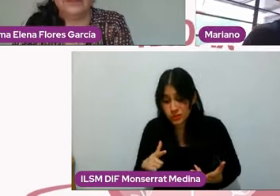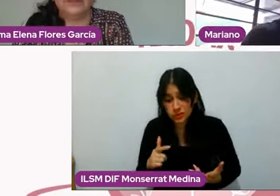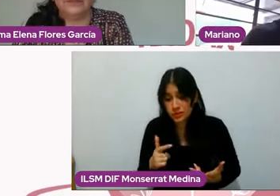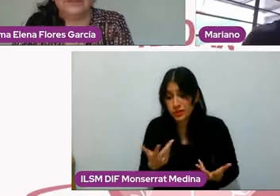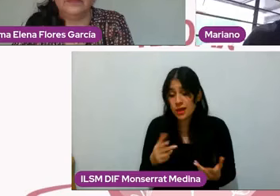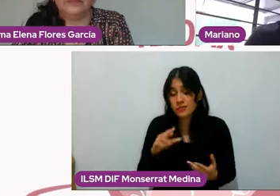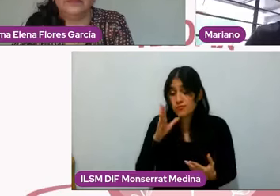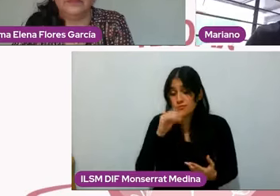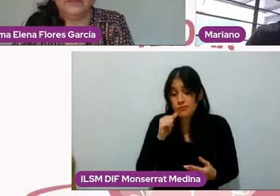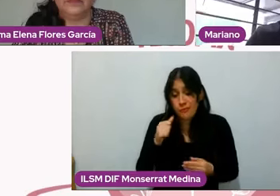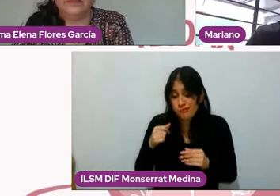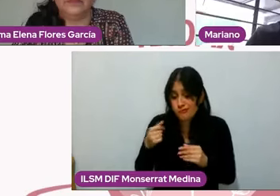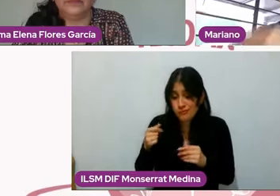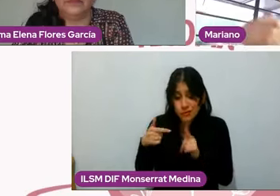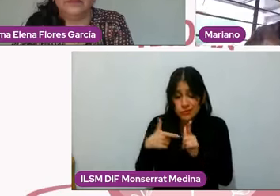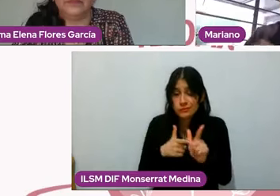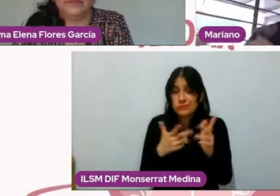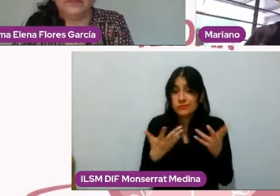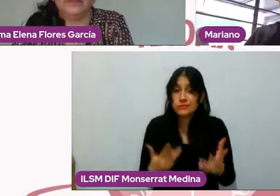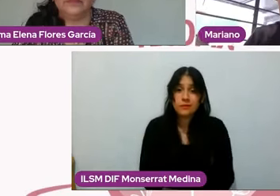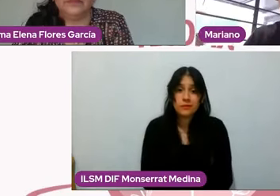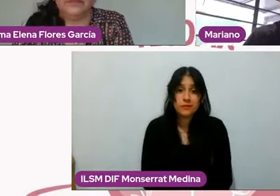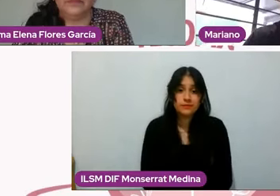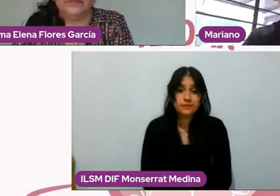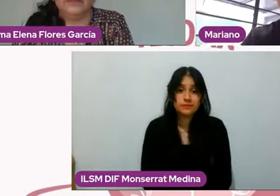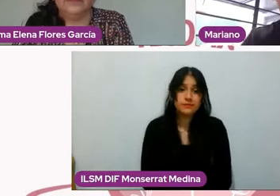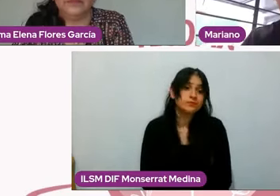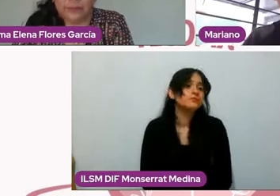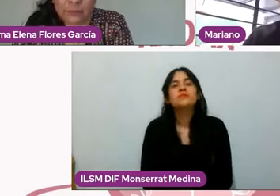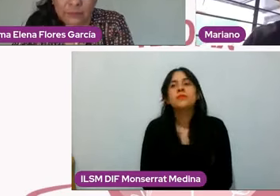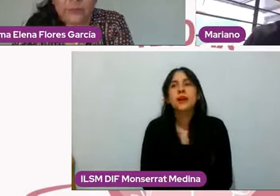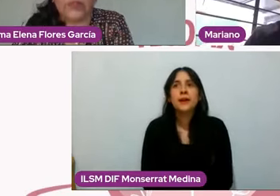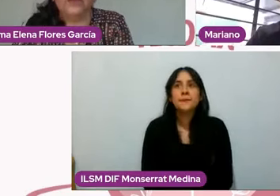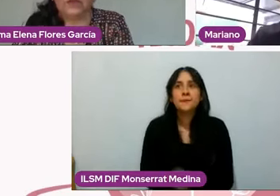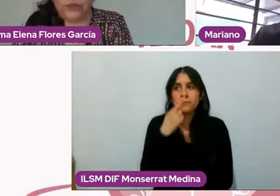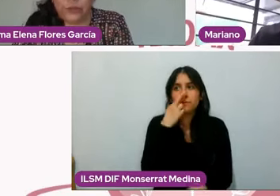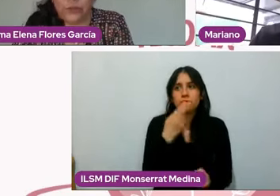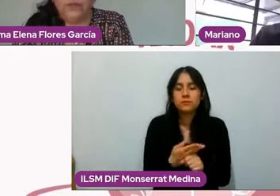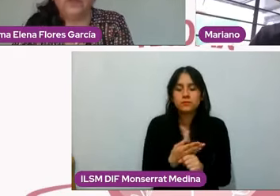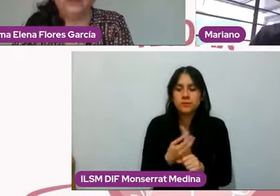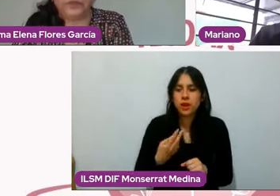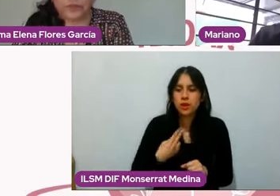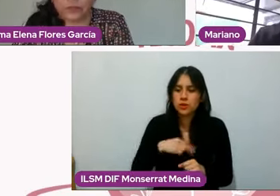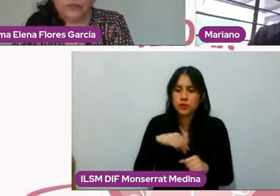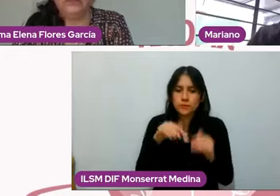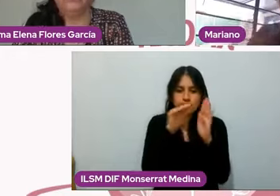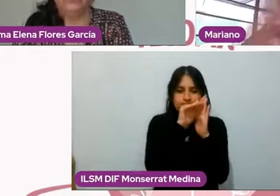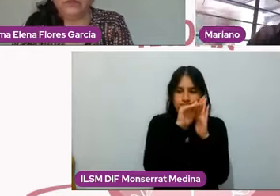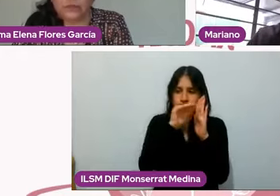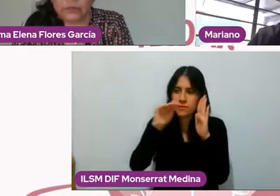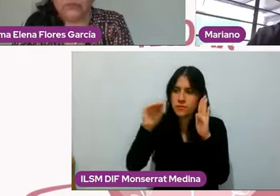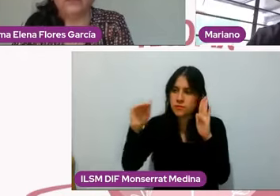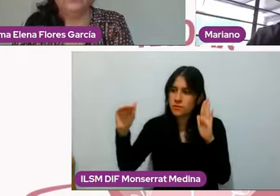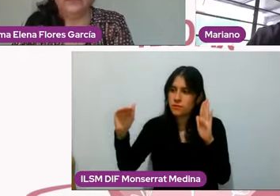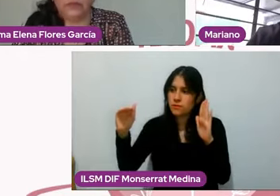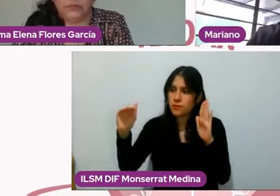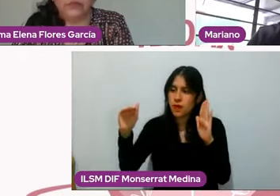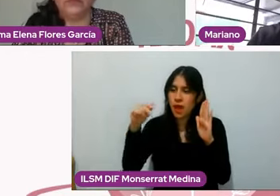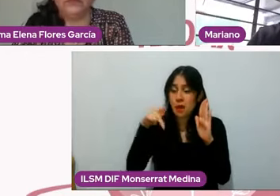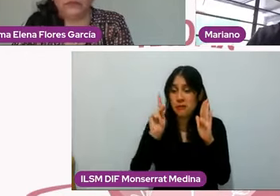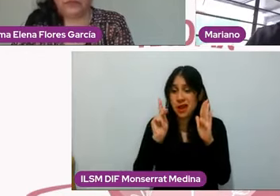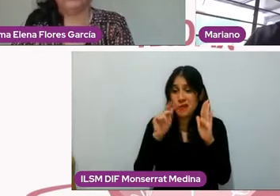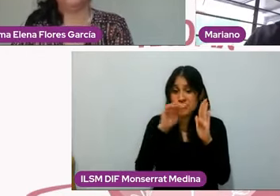tener pareja tenemos que estar en un terreno más o menos simétrico y cuando esa simetría se rompe, por la razón que sea,